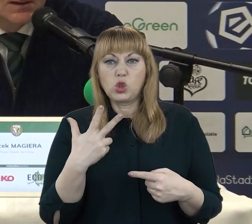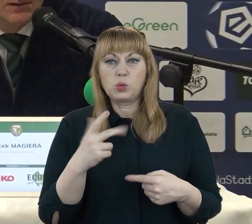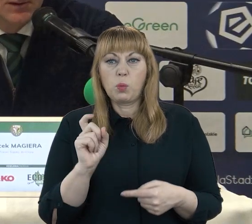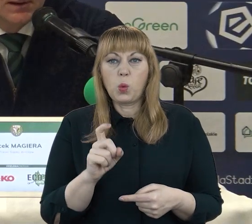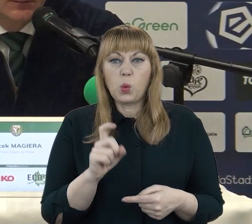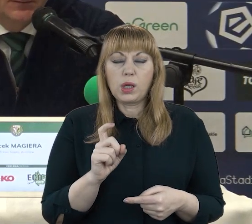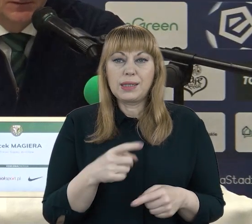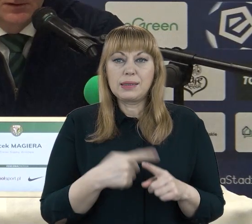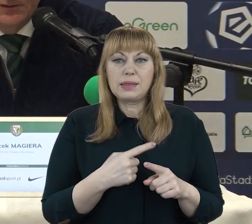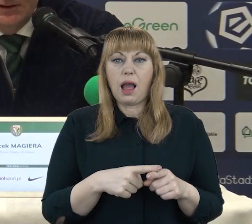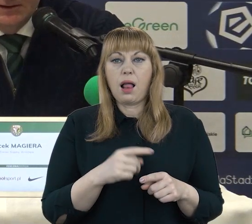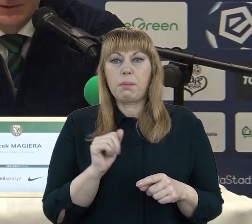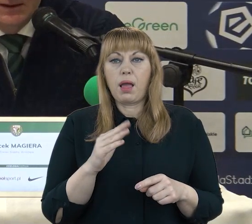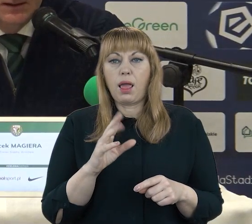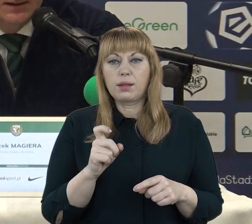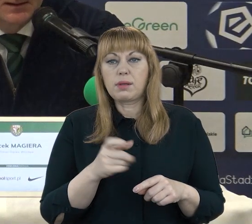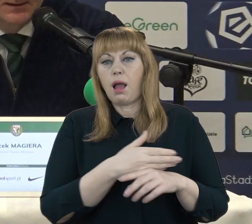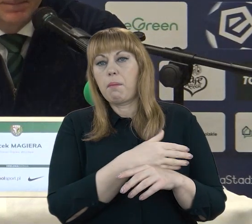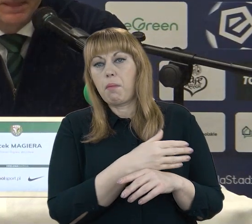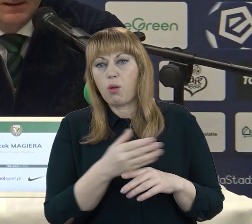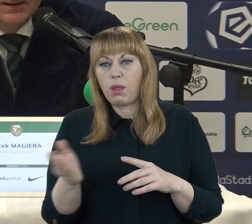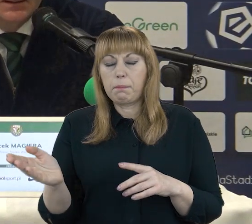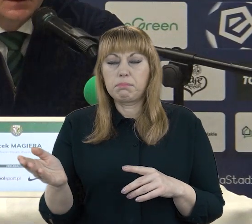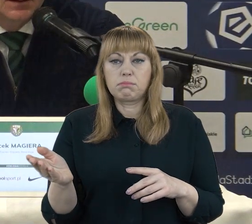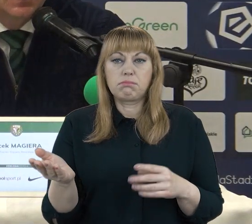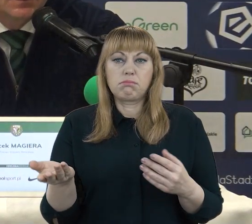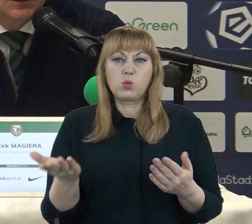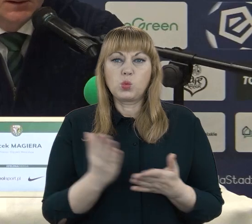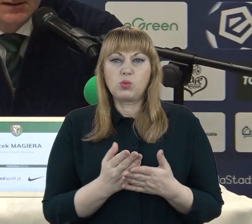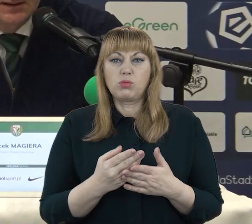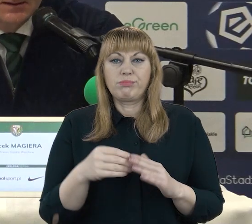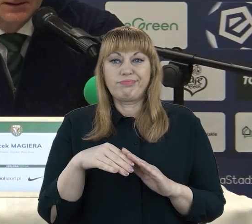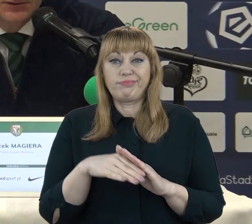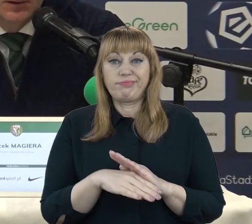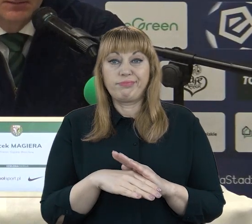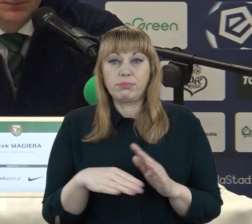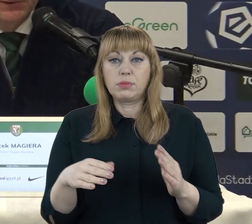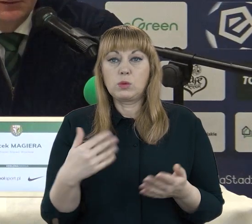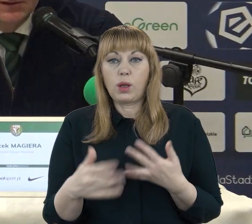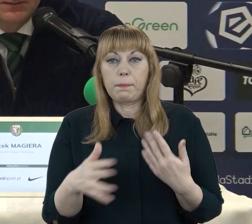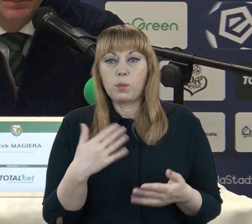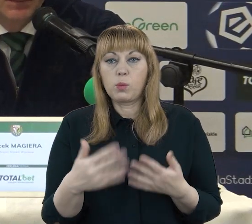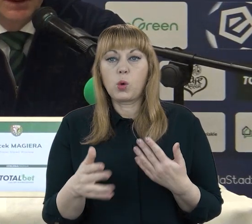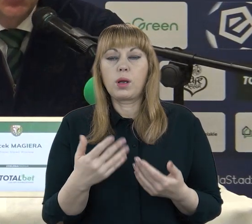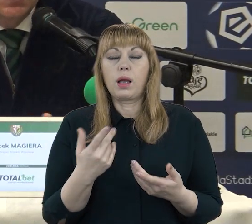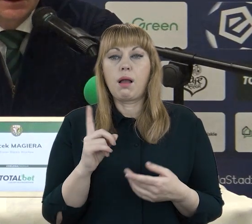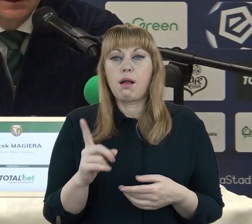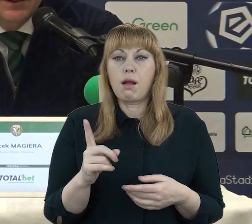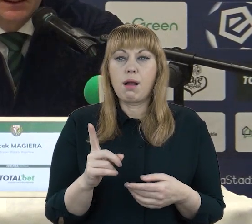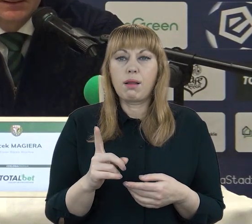stanu Mieleza w kolejnych spotkaniach. Ta statystyka nie jest korzystna dla nas. Także tutaj przede wszystkim patrząc na zmianę